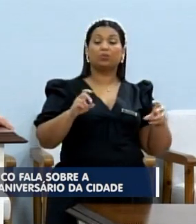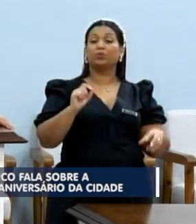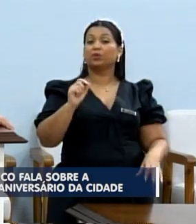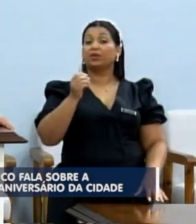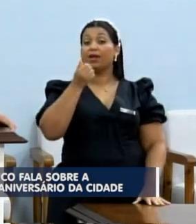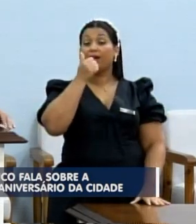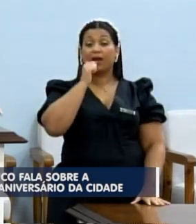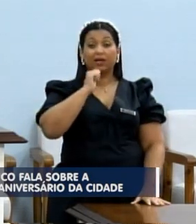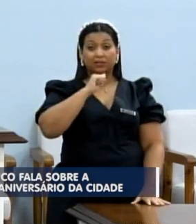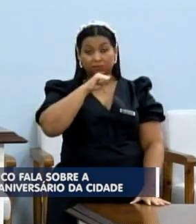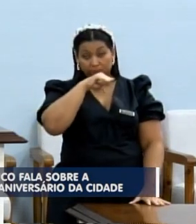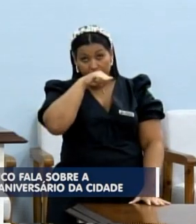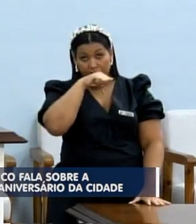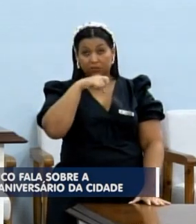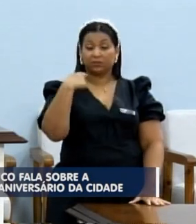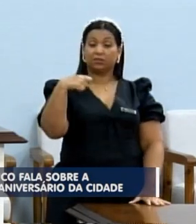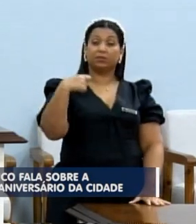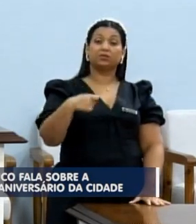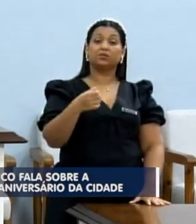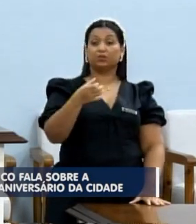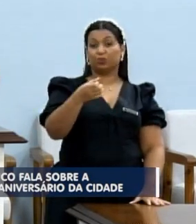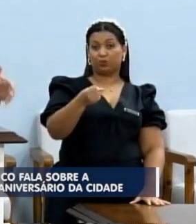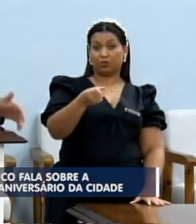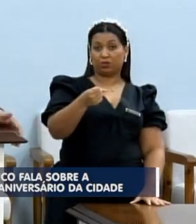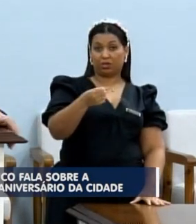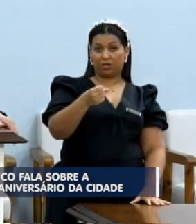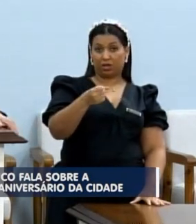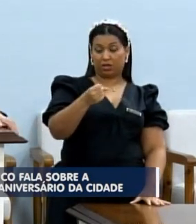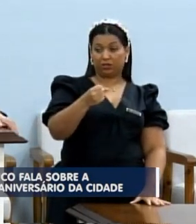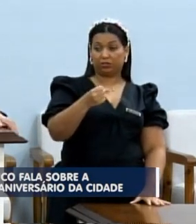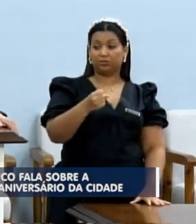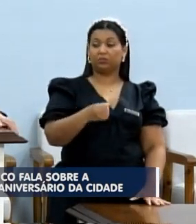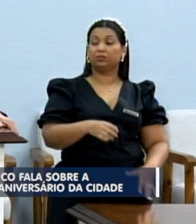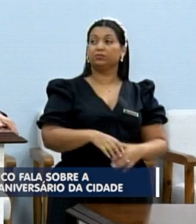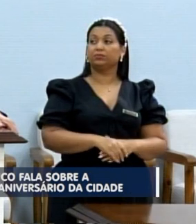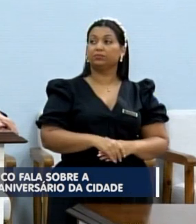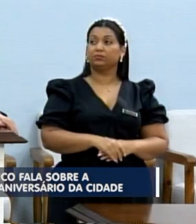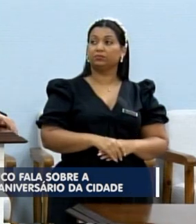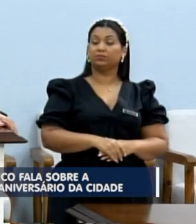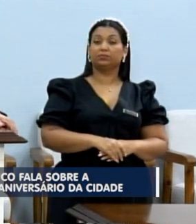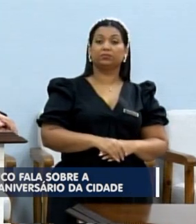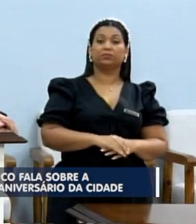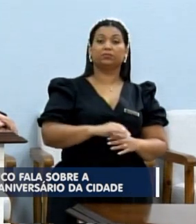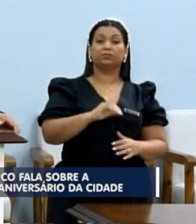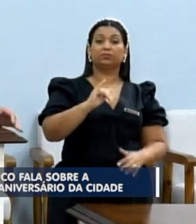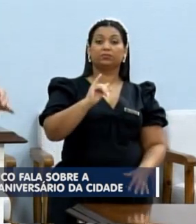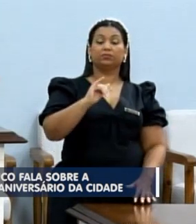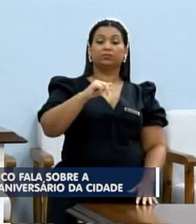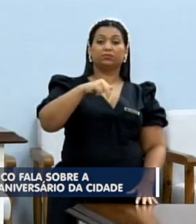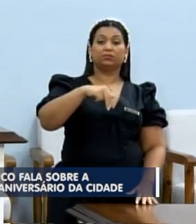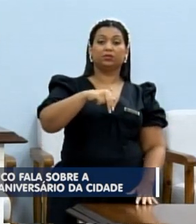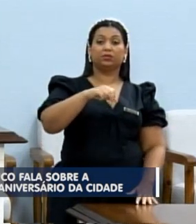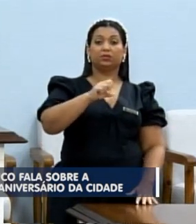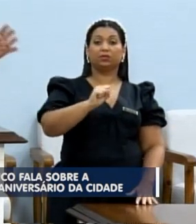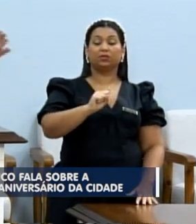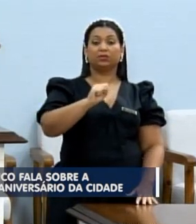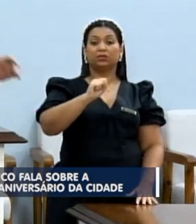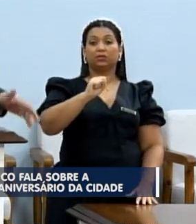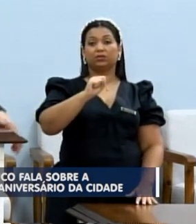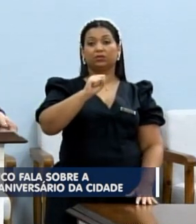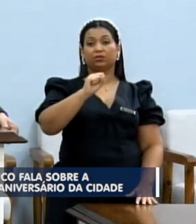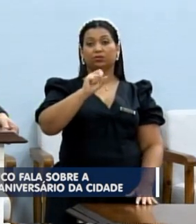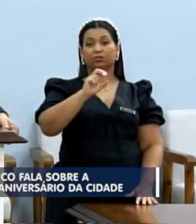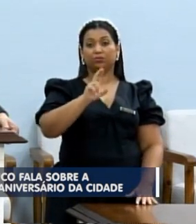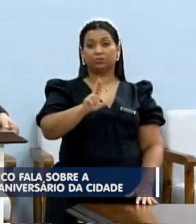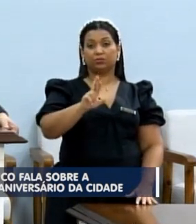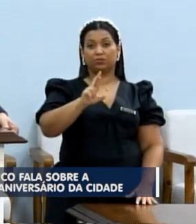dependem desse leite, o leite que chama Ensure, o leite normalmente de baunilha